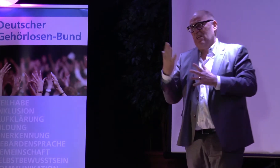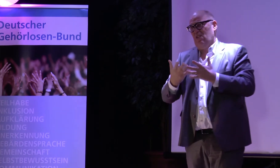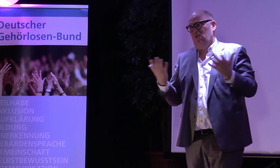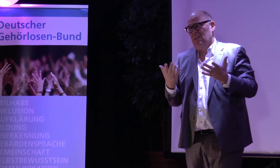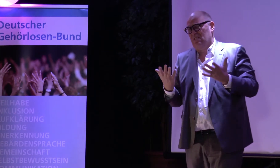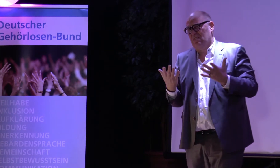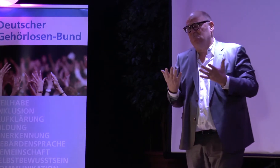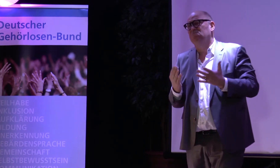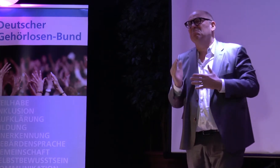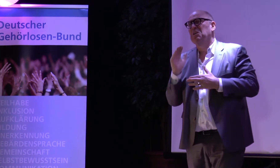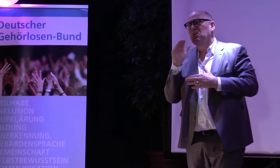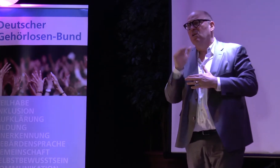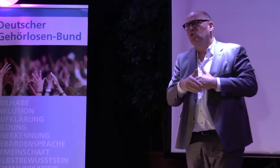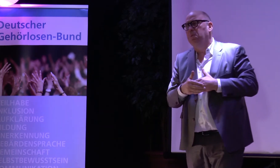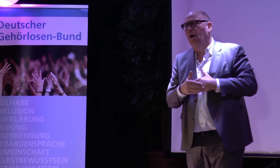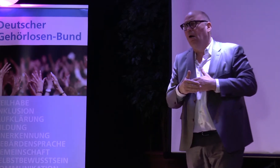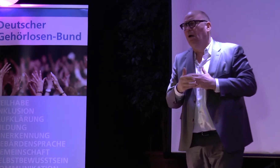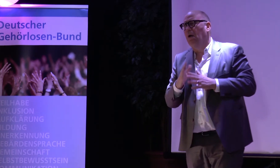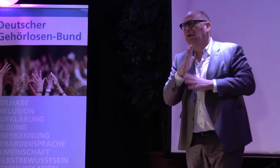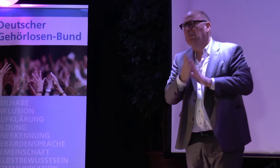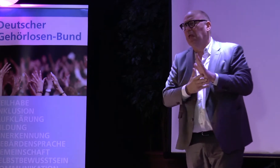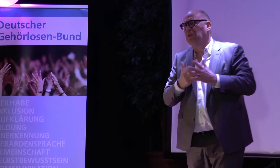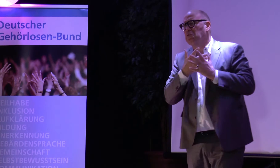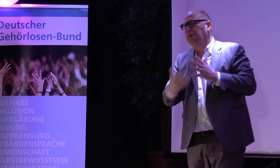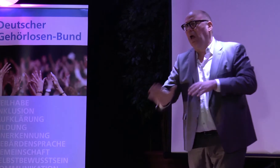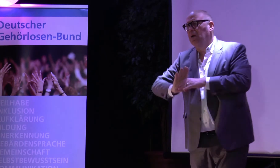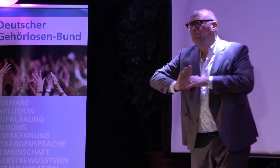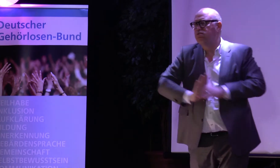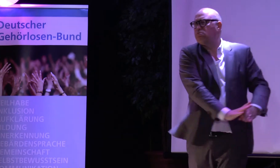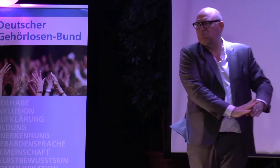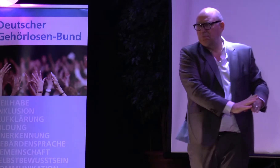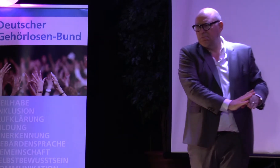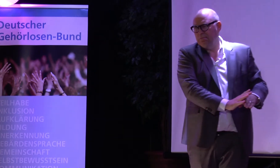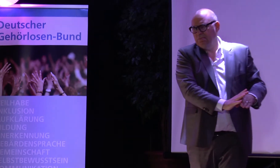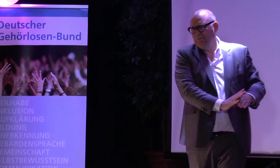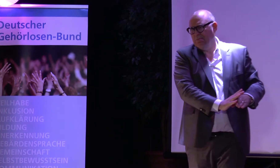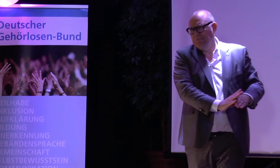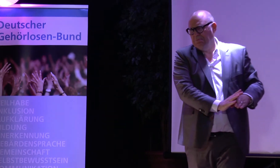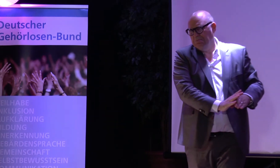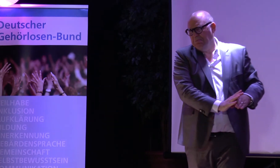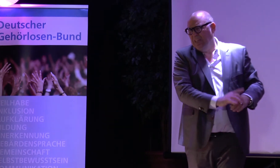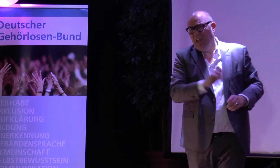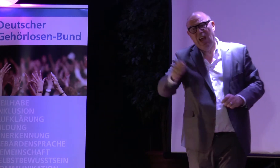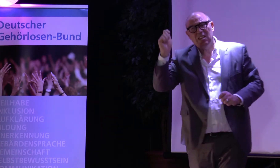Aber es hat auch sehr viel eben mit der Geschichte zu tun über Gebärdensprachdiskriminierung.